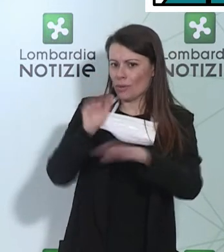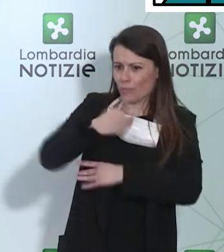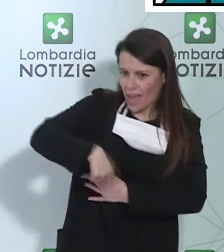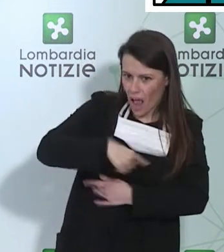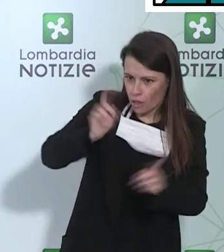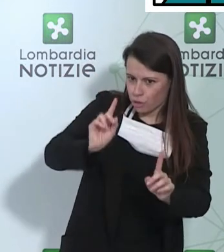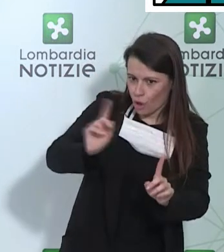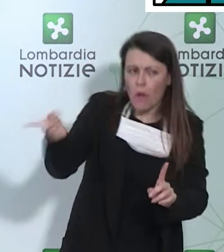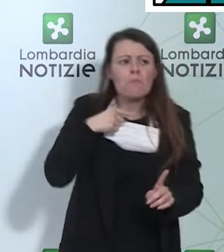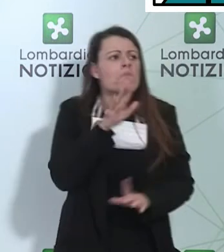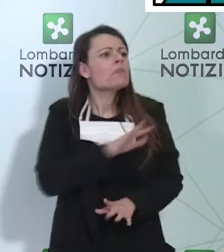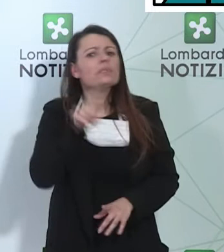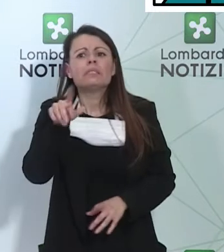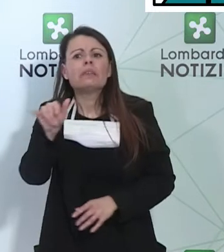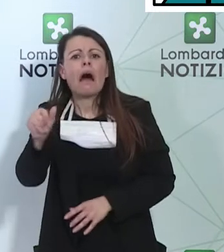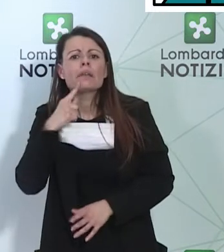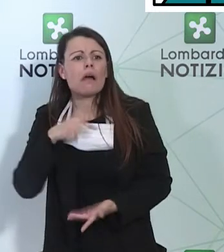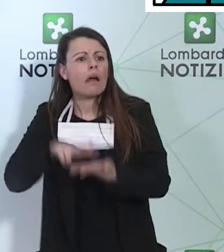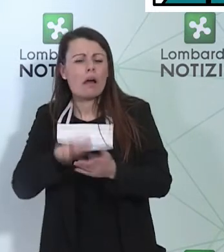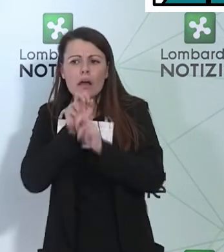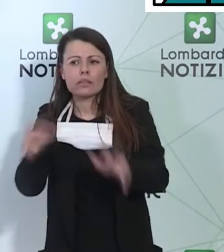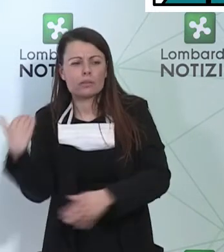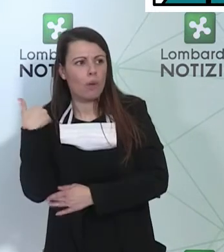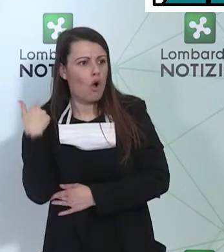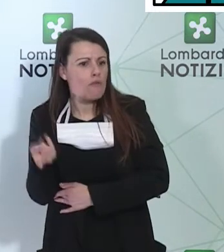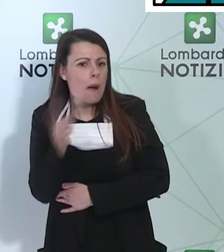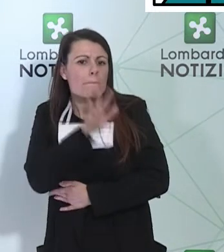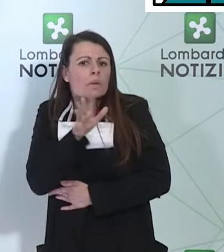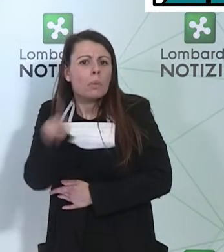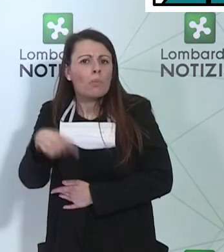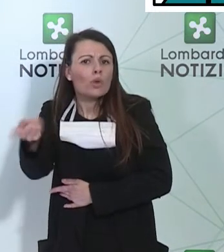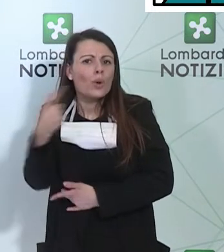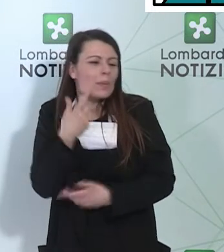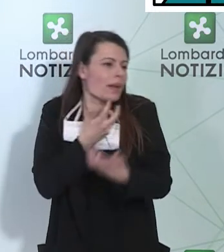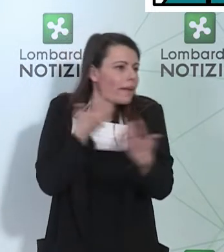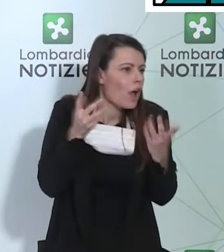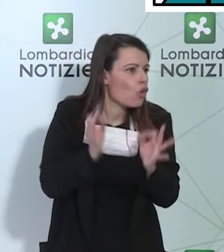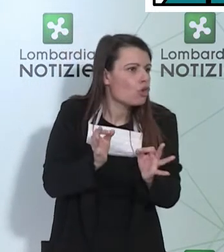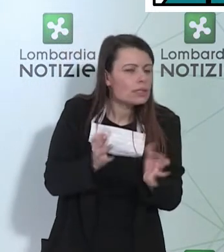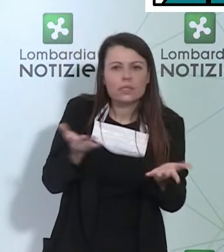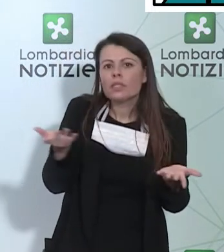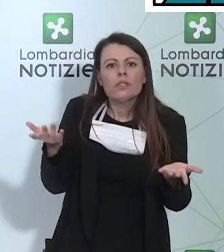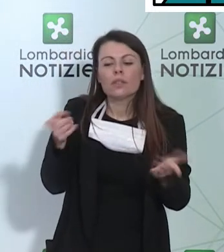Zaia, mi sembra che anche lui si attenga, come era evidente, al